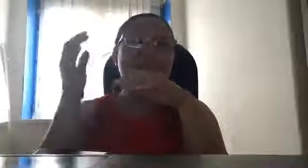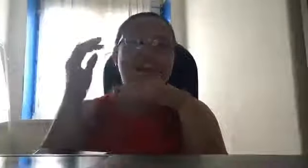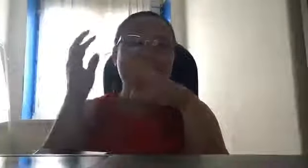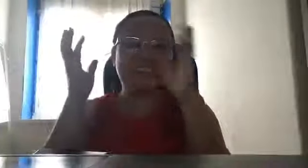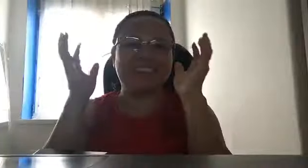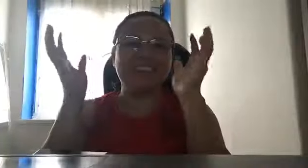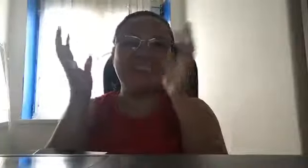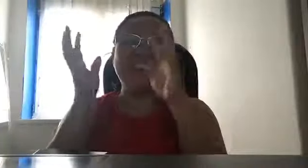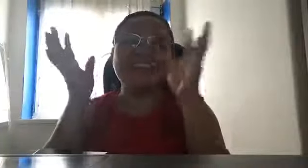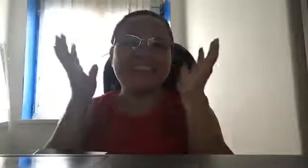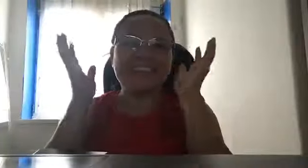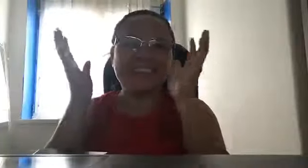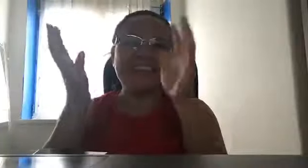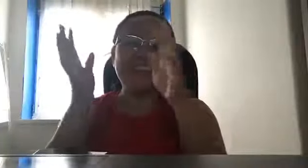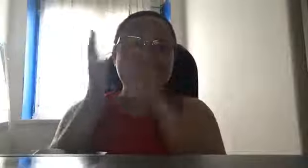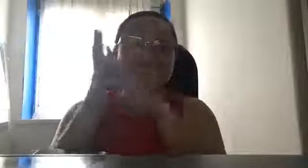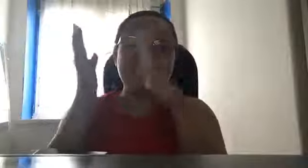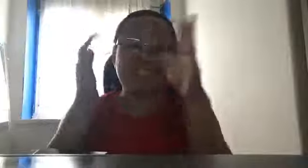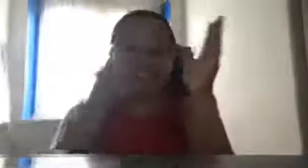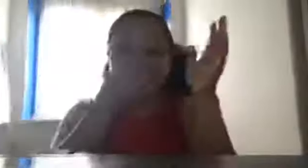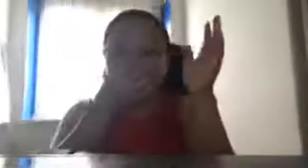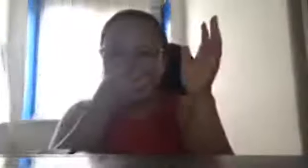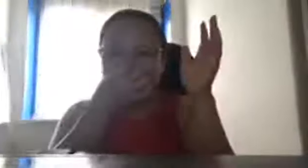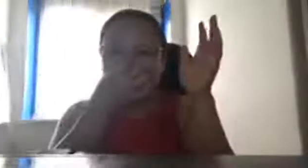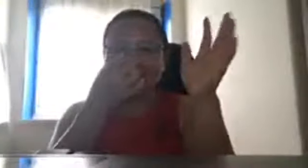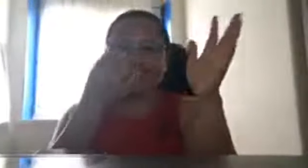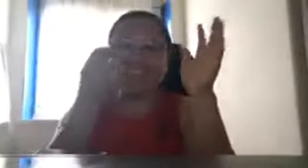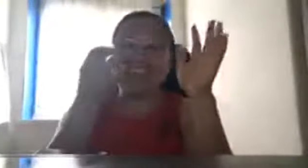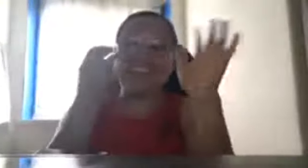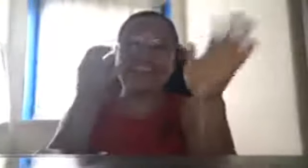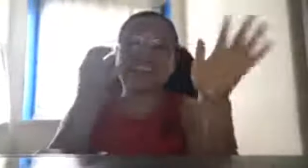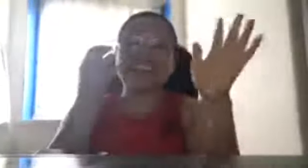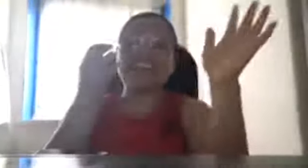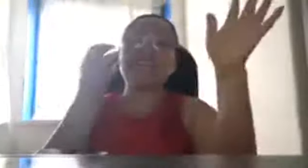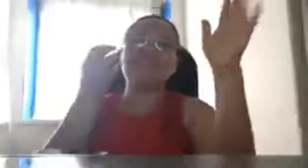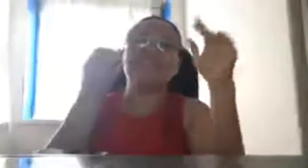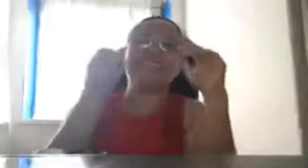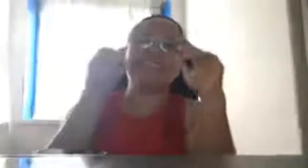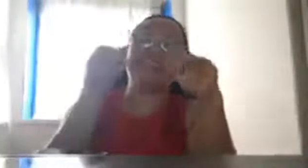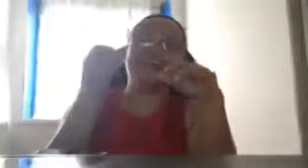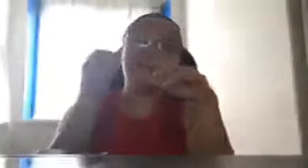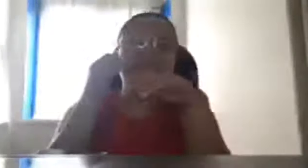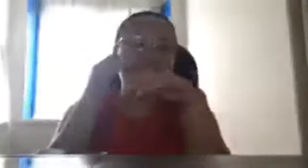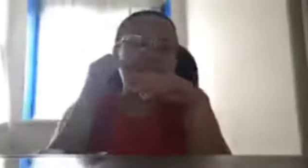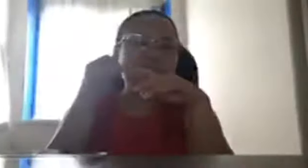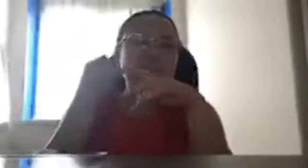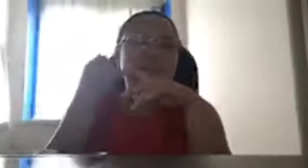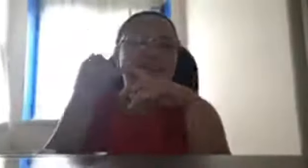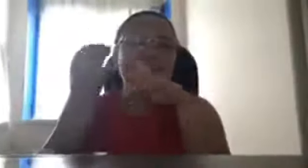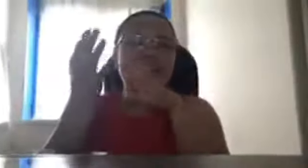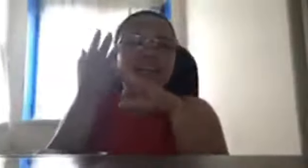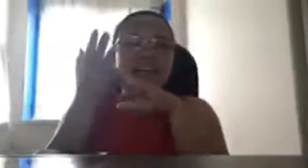kayo, ngayon na sa tamang edad na kami, kaya, hi, hello, thank you po sa lahat ng nanonood, kaya,